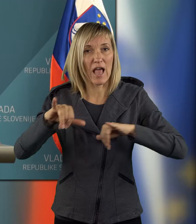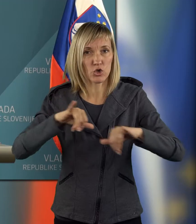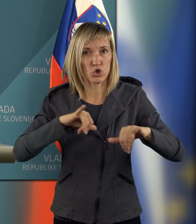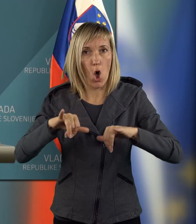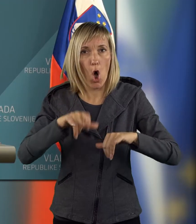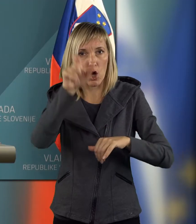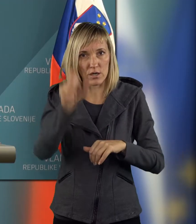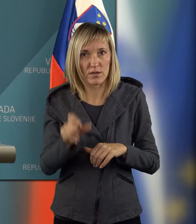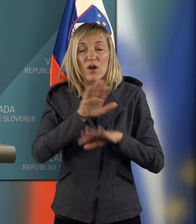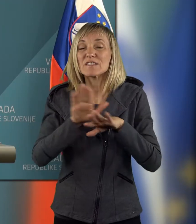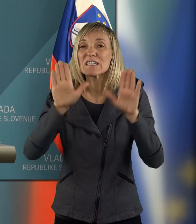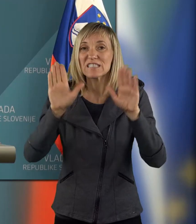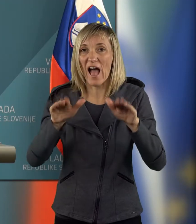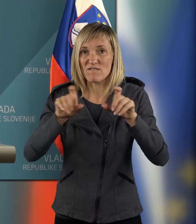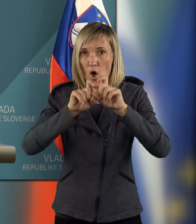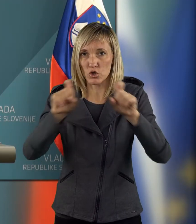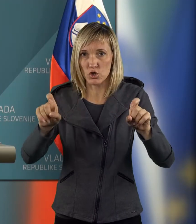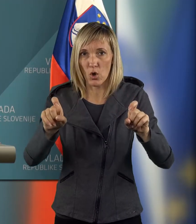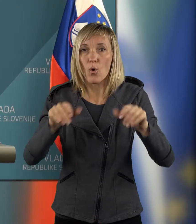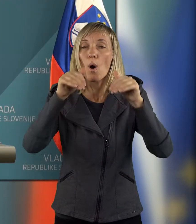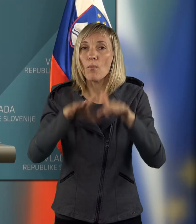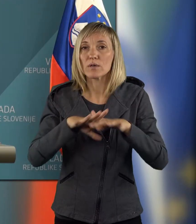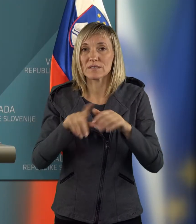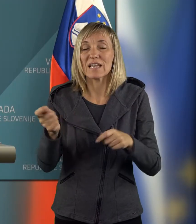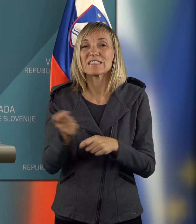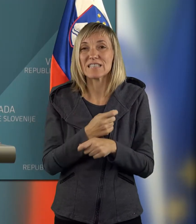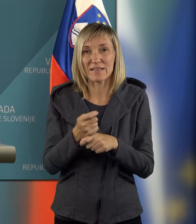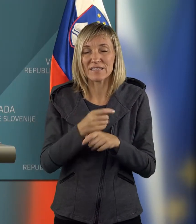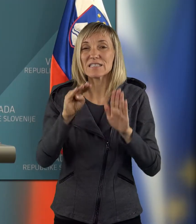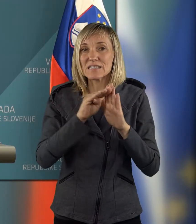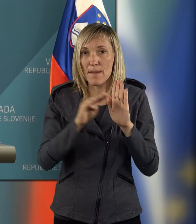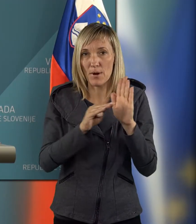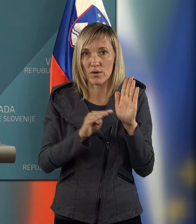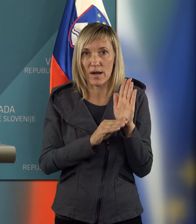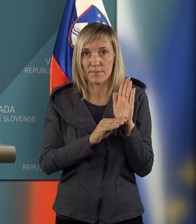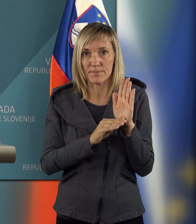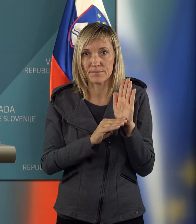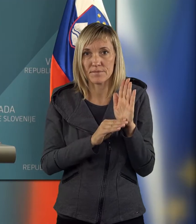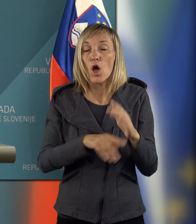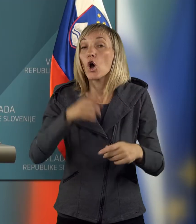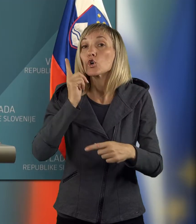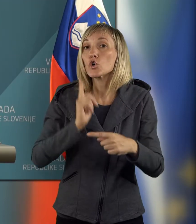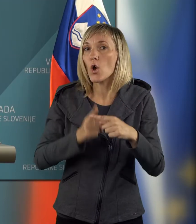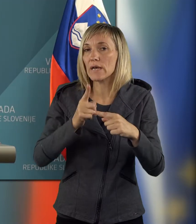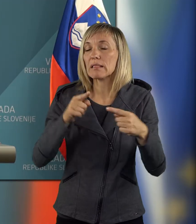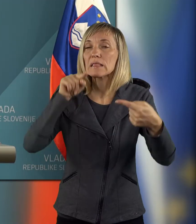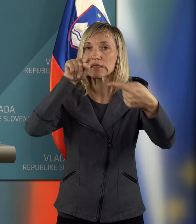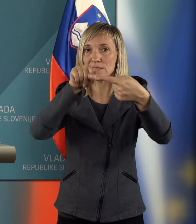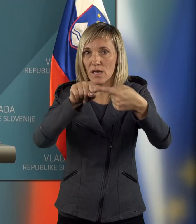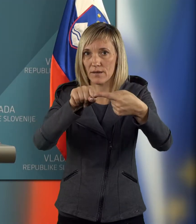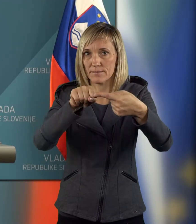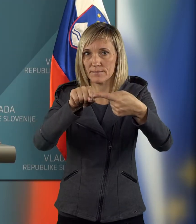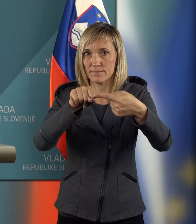vseh zavodov morali narediti sanacijske programe s konkretnimi cili